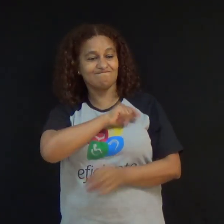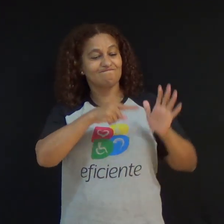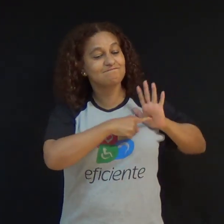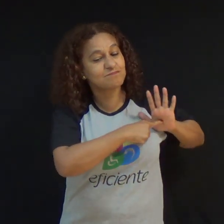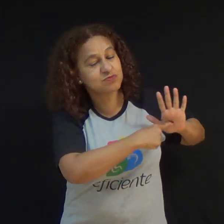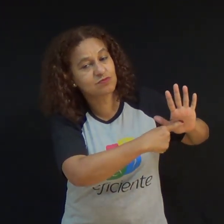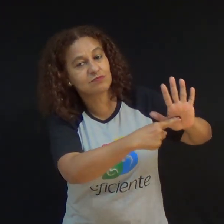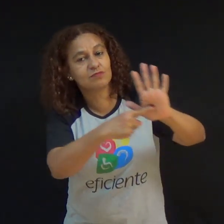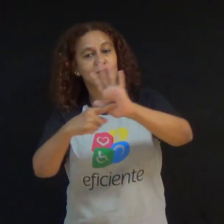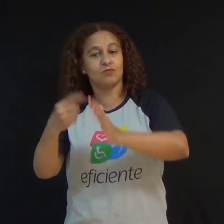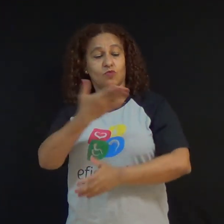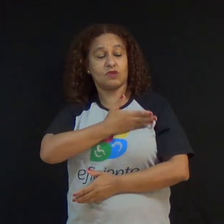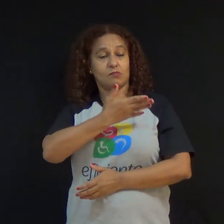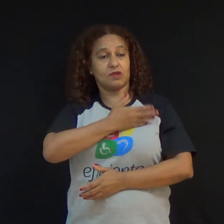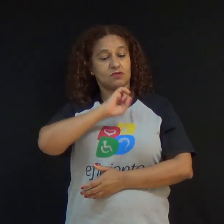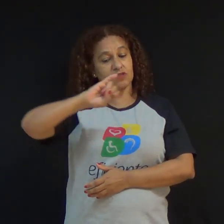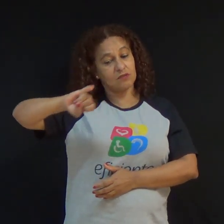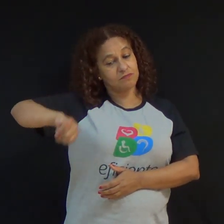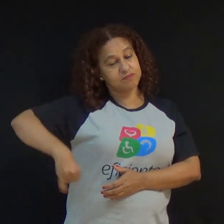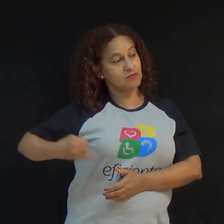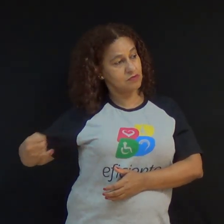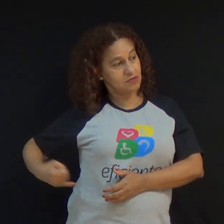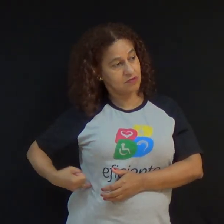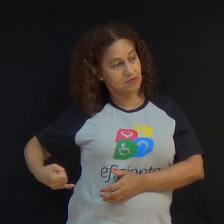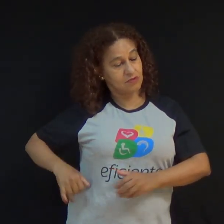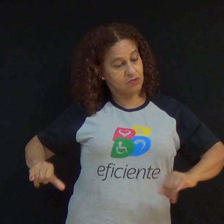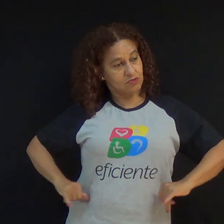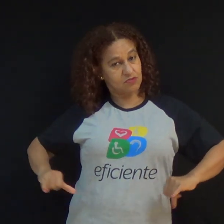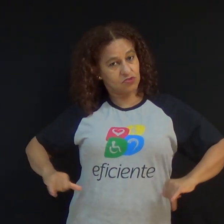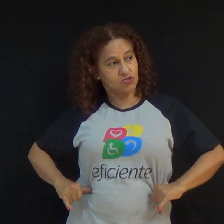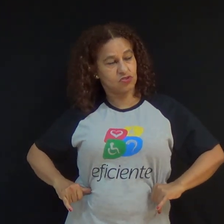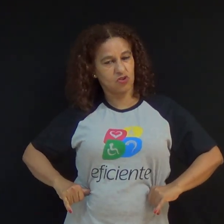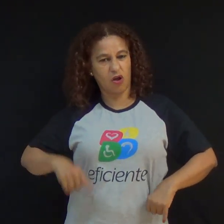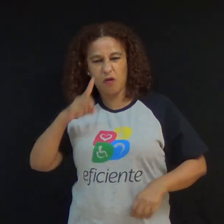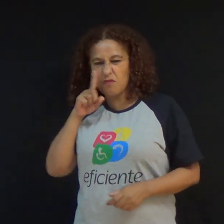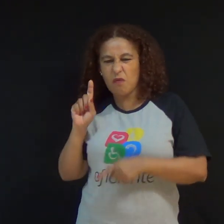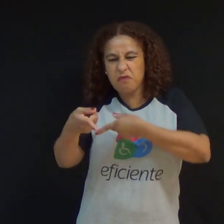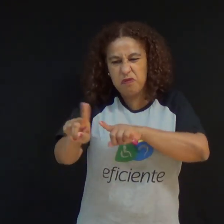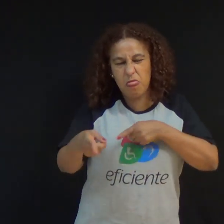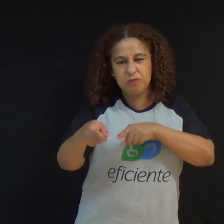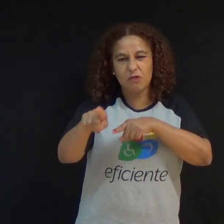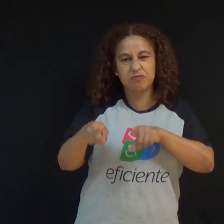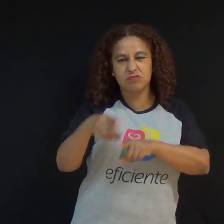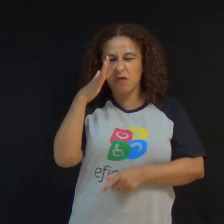Os amigos de Jó zombaram dele ou acusaram de lançarem palavras de maldição sobre ele.